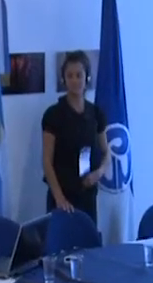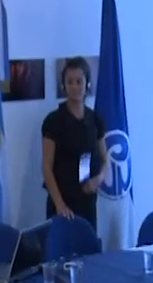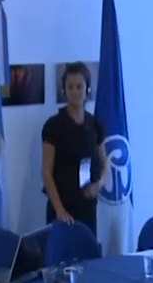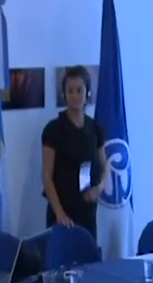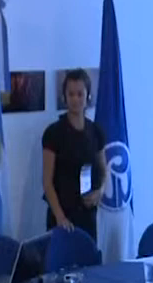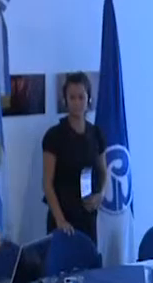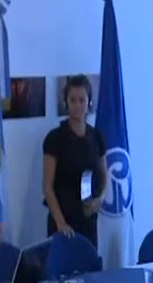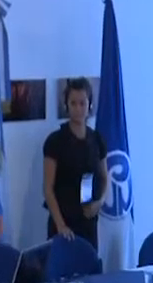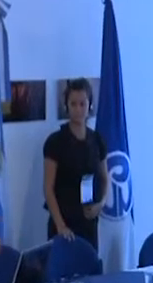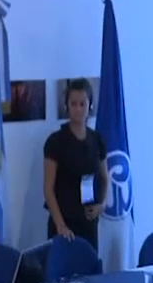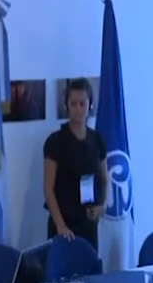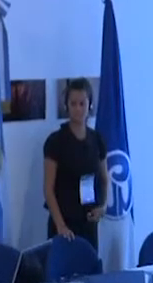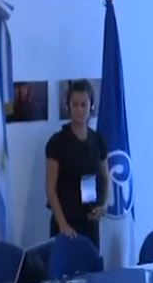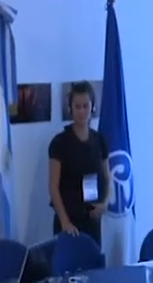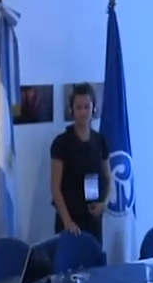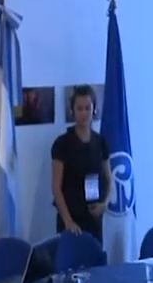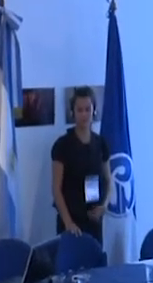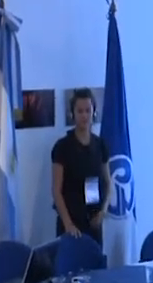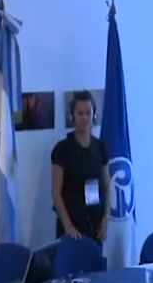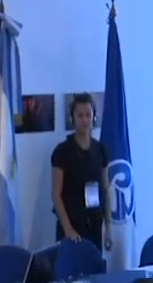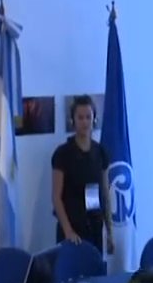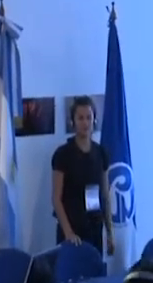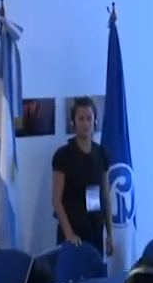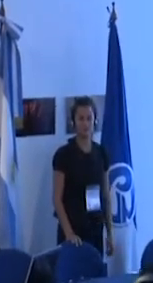Si quieren que vaya más despacio pregunta